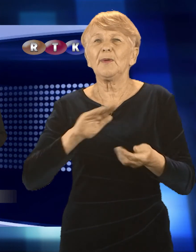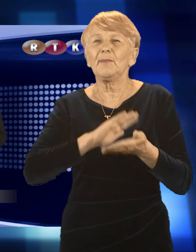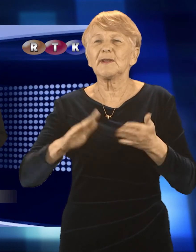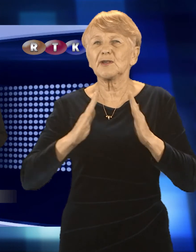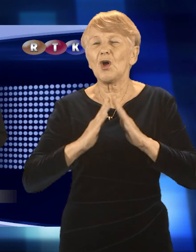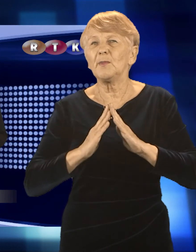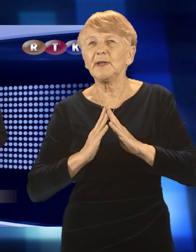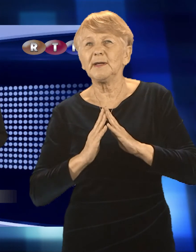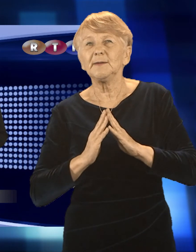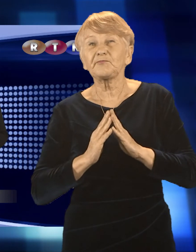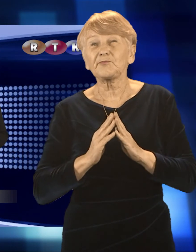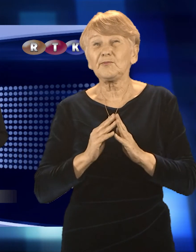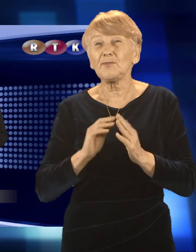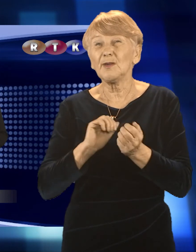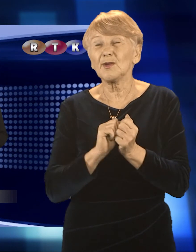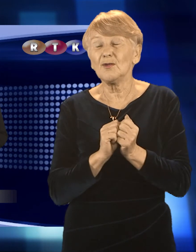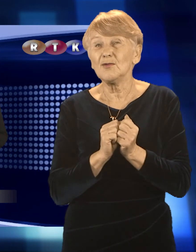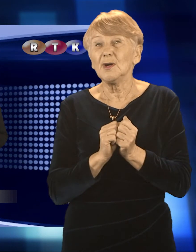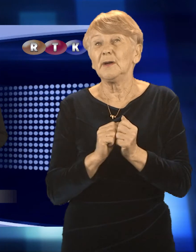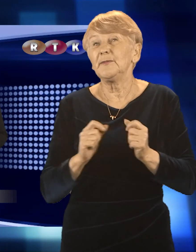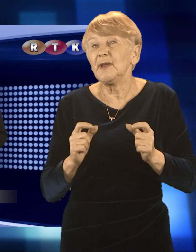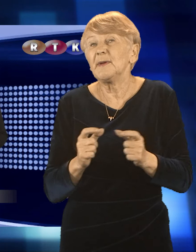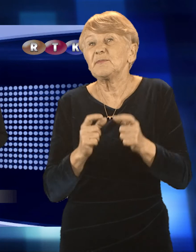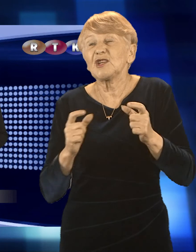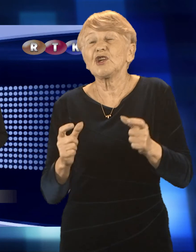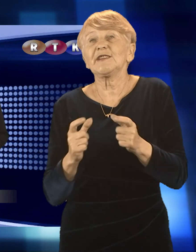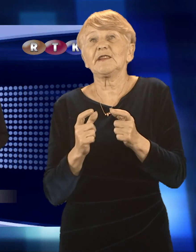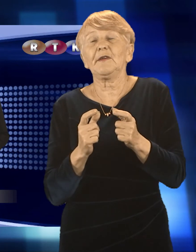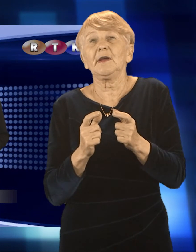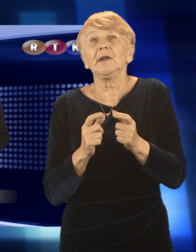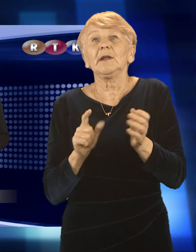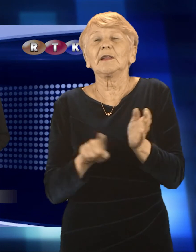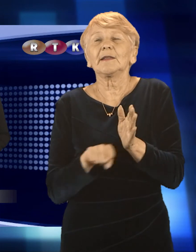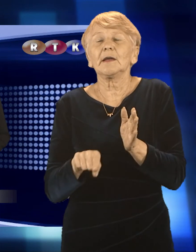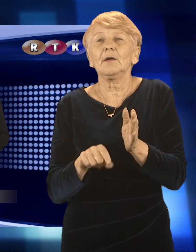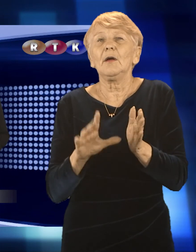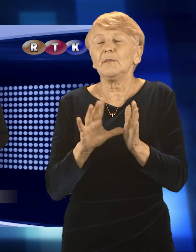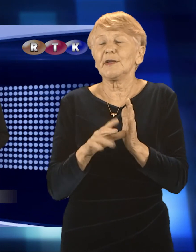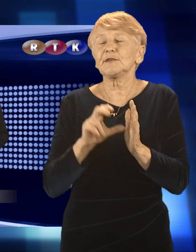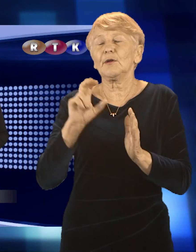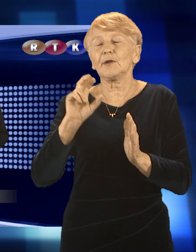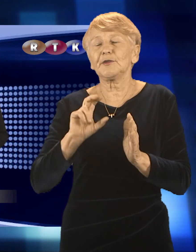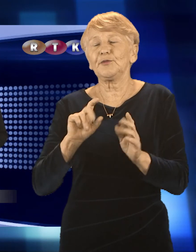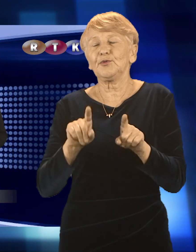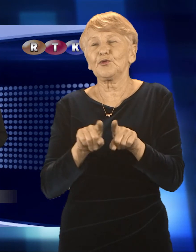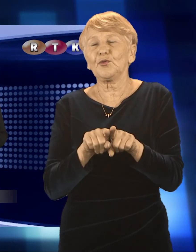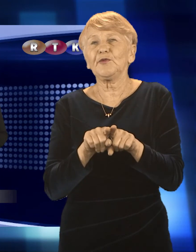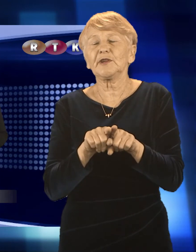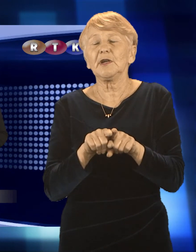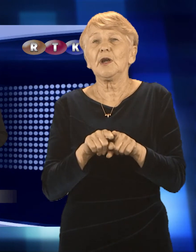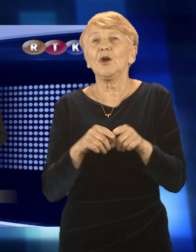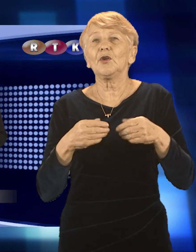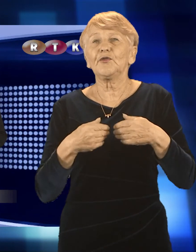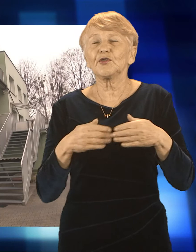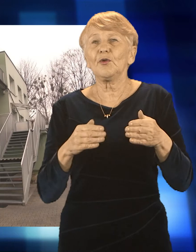narażone na niebezpieczeństwo. Dla tych osób miasto Racibórz ponownie otworzyło ogrzewalnię. Azyl mogą także znaleźć w schronisku